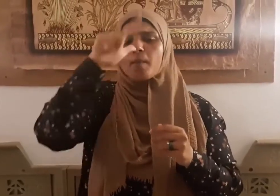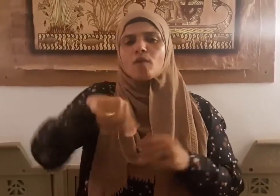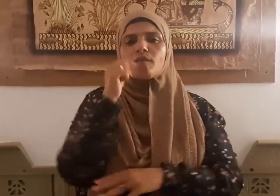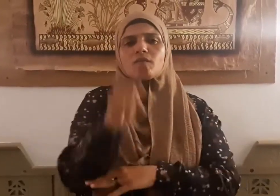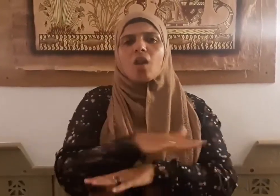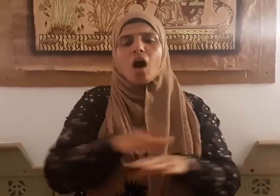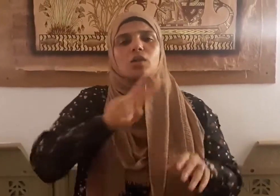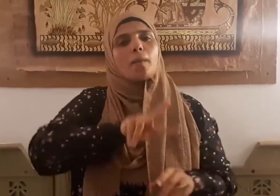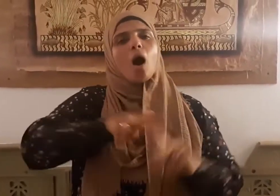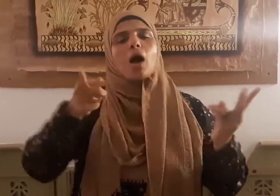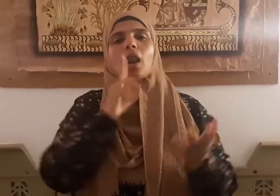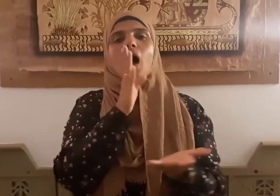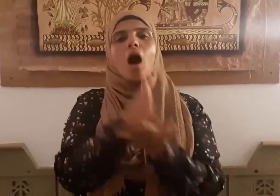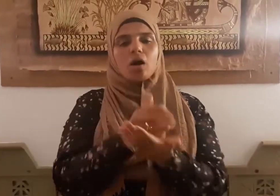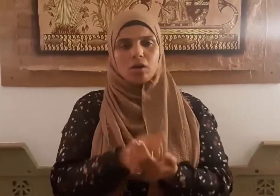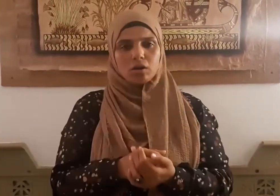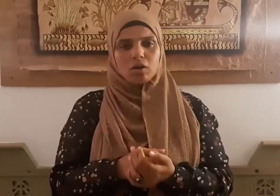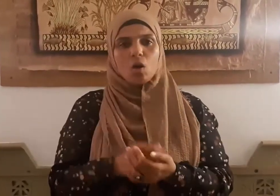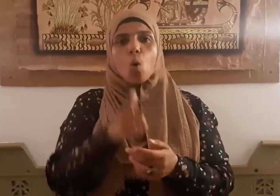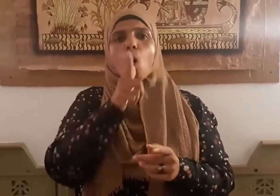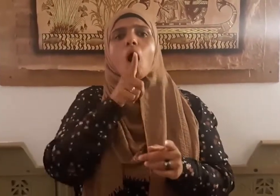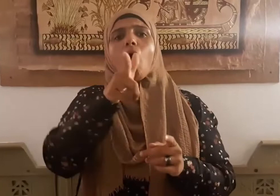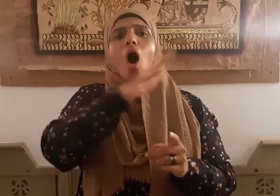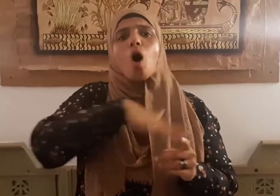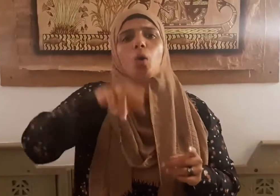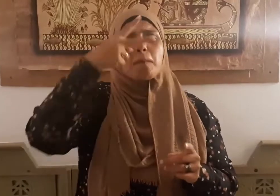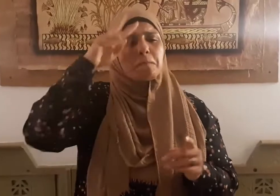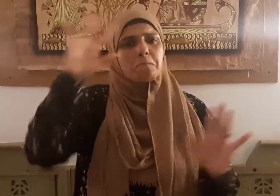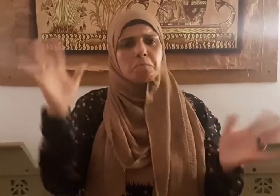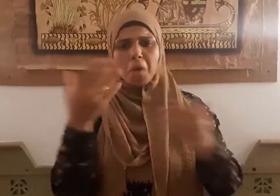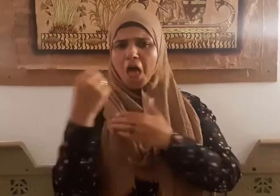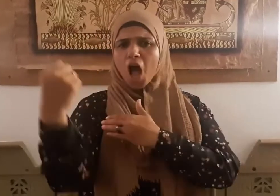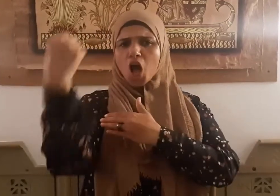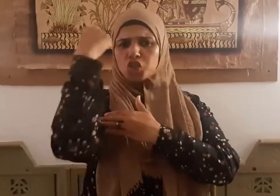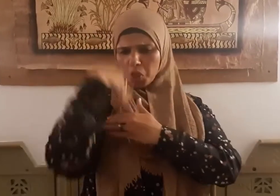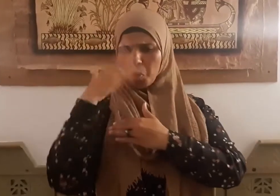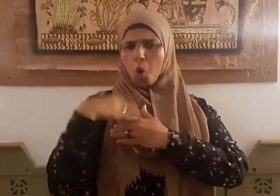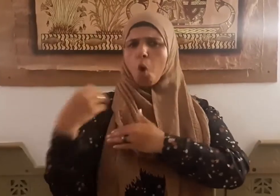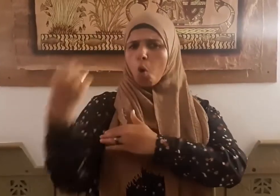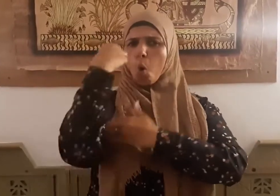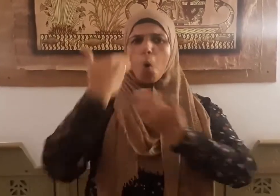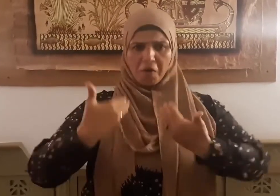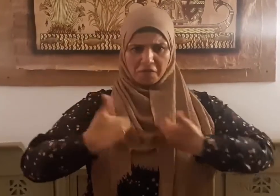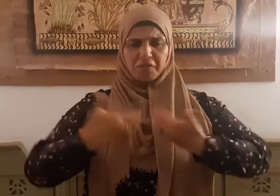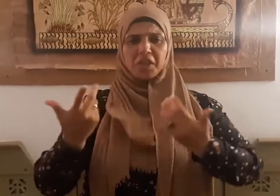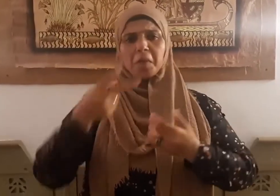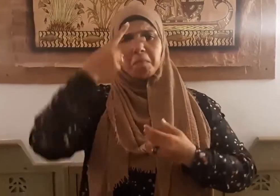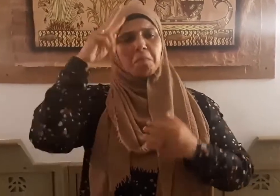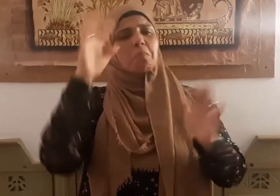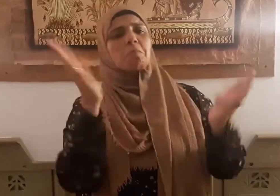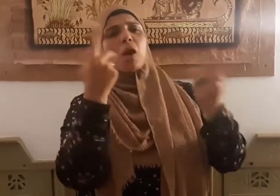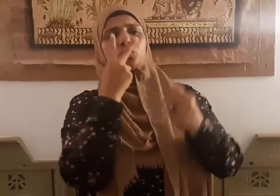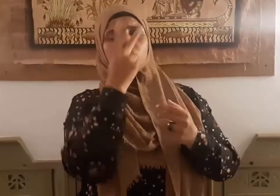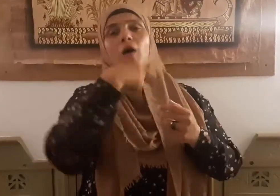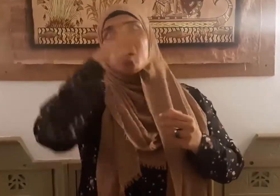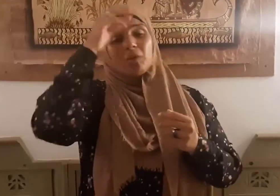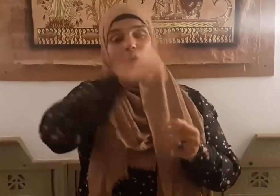الحق وقالوا من أشد منا قوة أولم يروا أن الله الذي